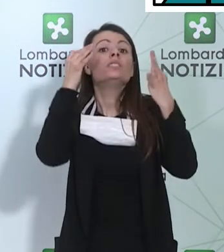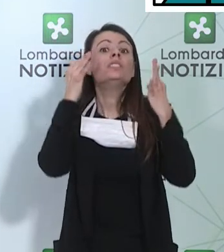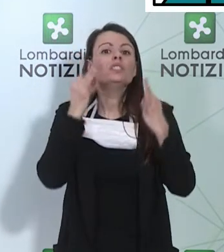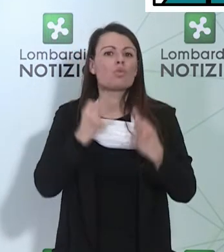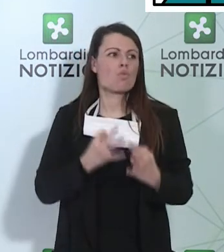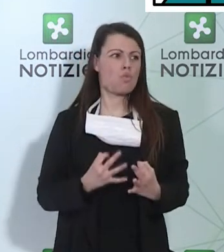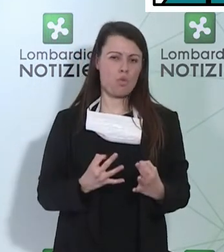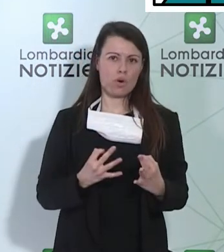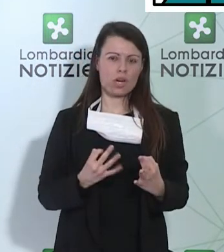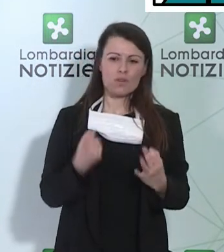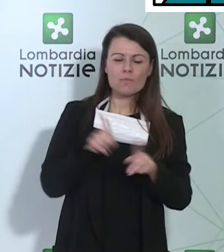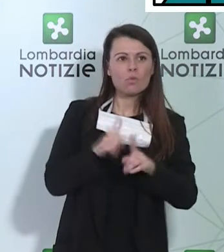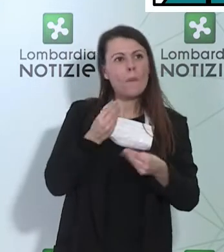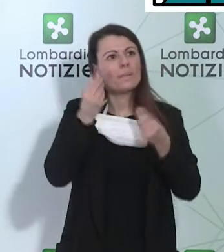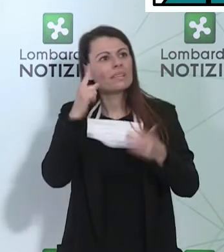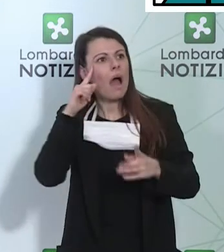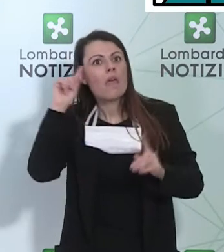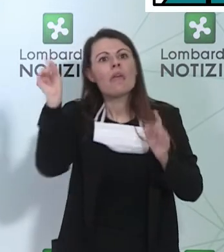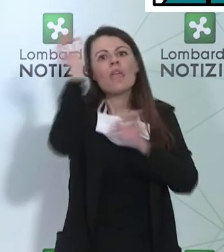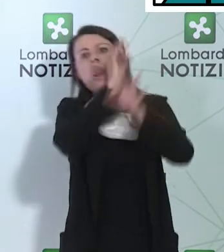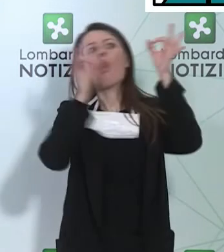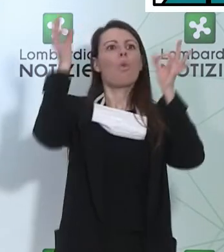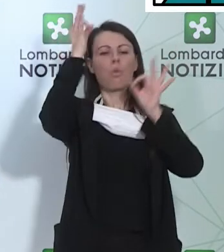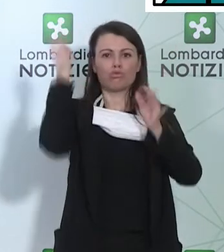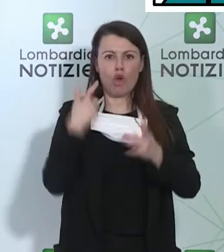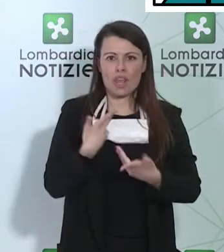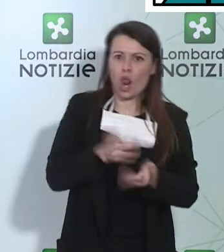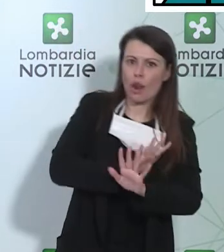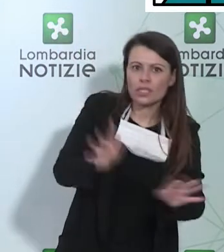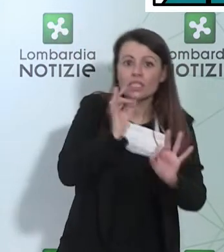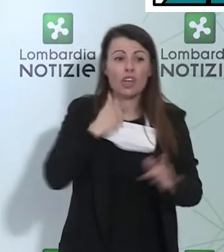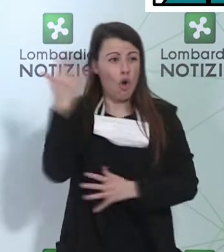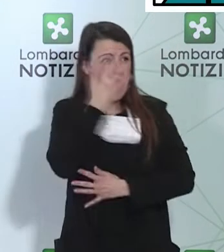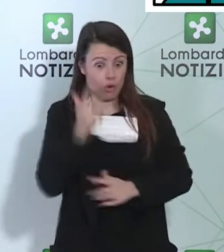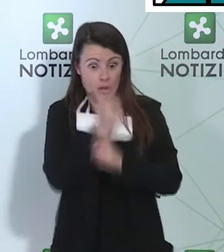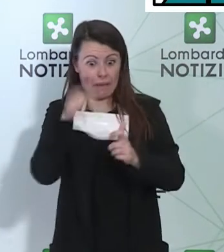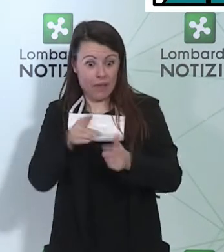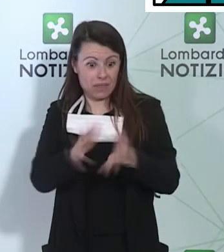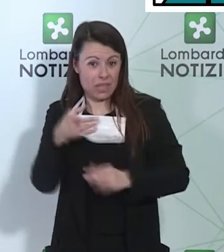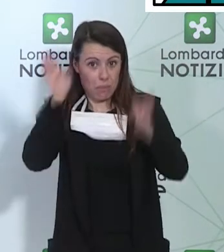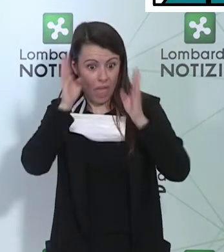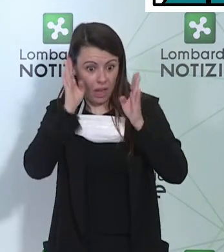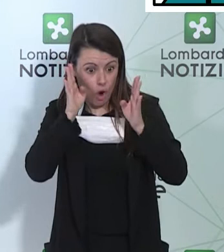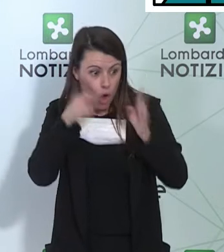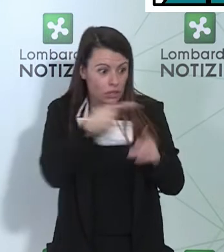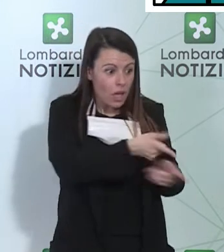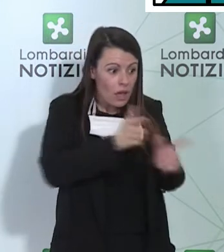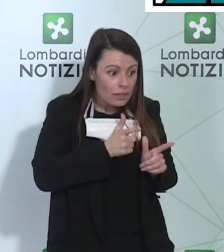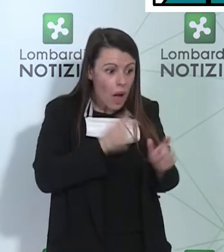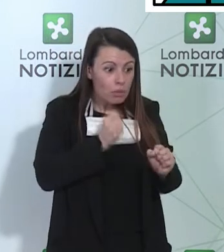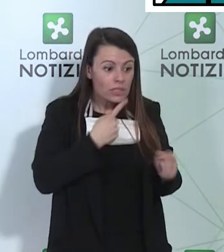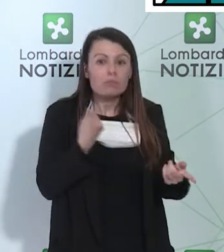delle illusioni inesistenti o degli errori pericolosi, e che siano più rapidi, è chiaro che